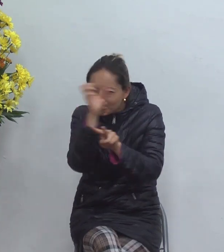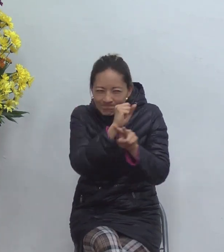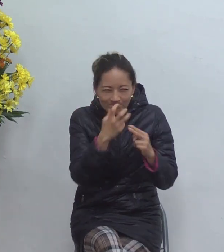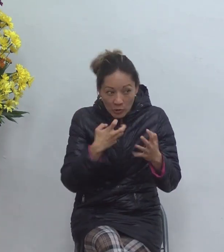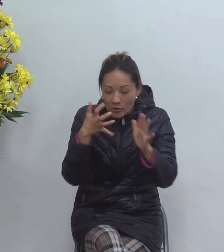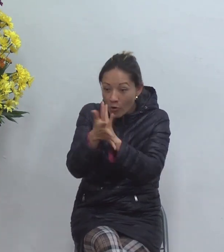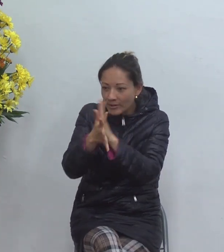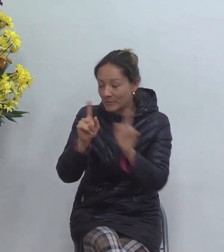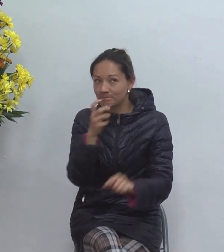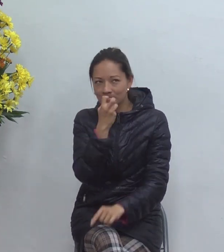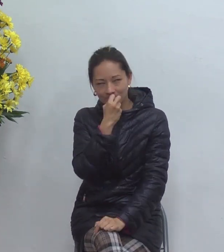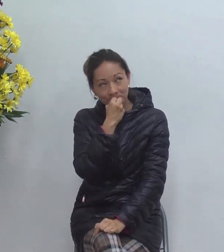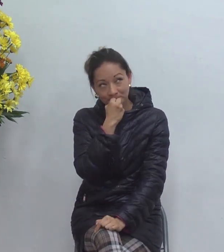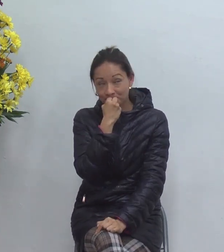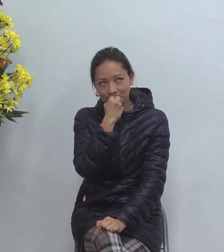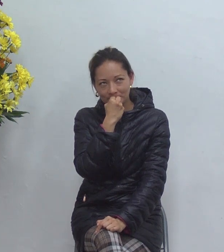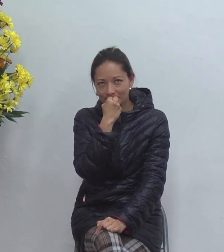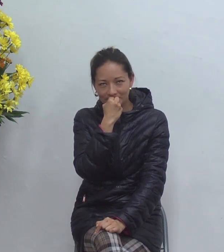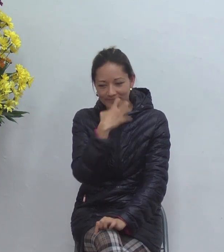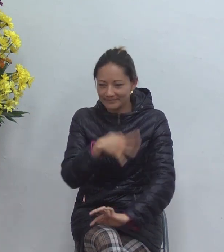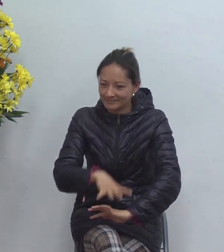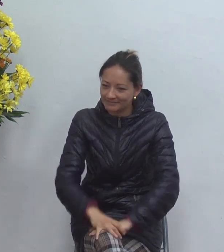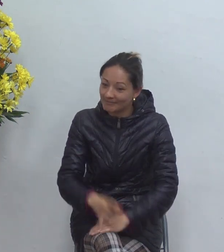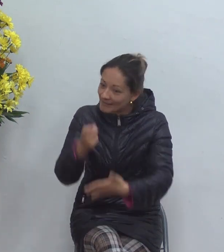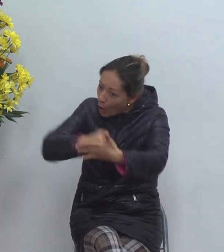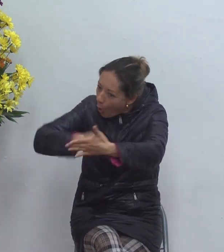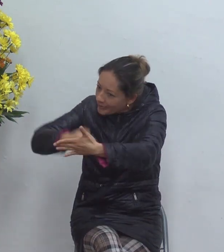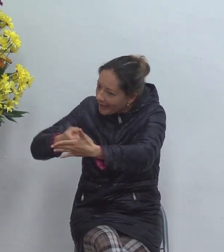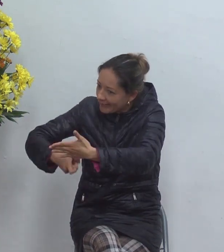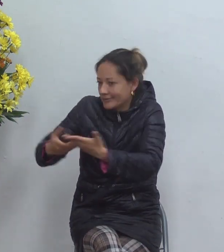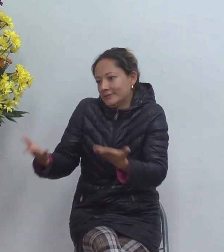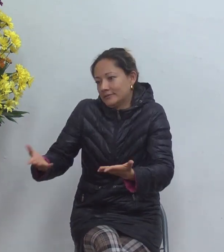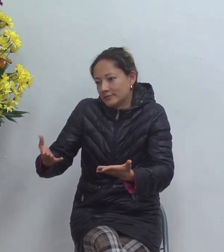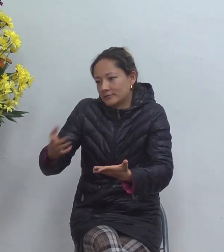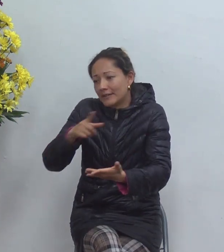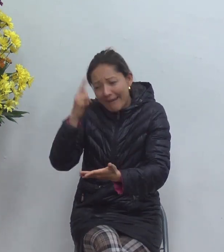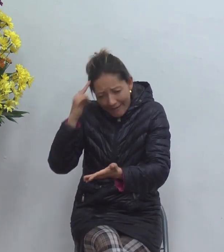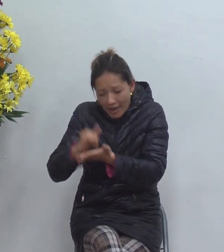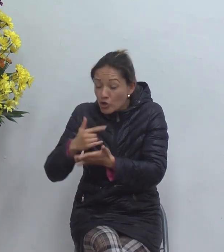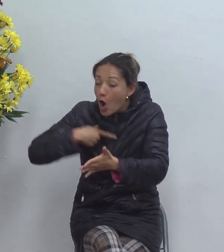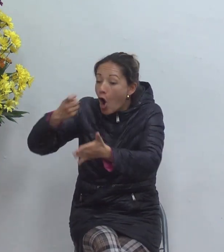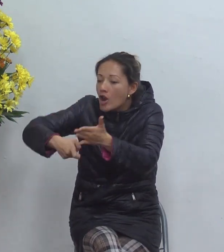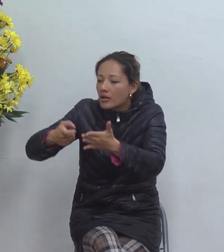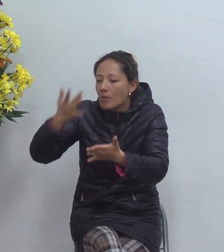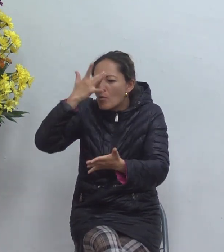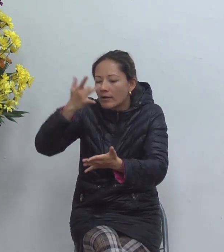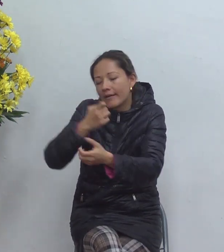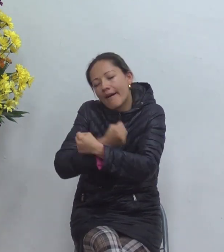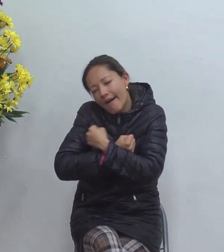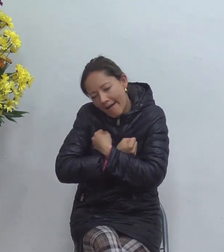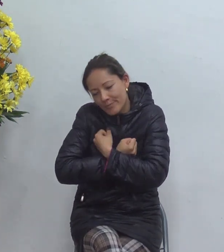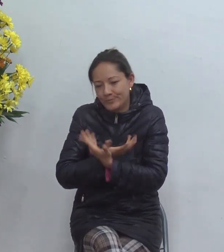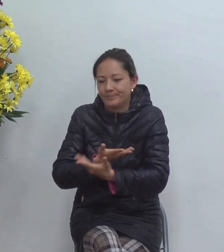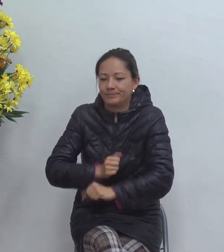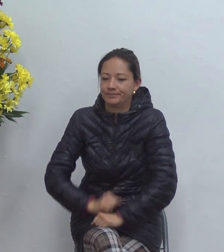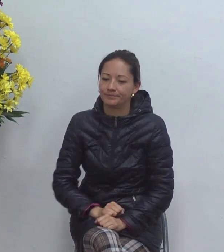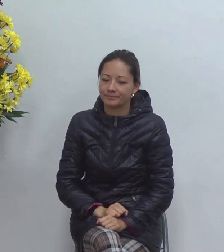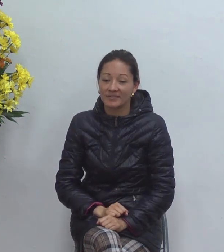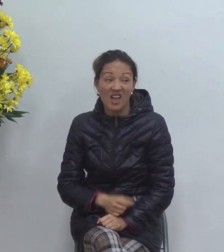si pero bueno créame que es por amor créame que es no yo no vuelvo a la iglesia porque el